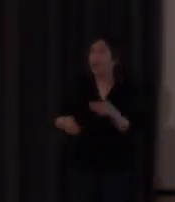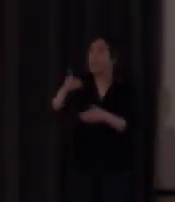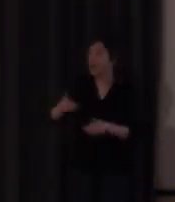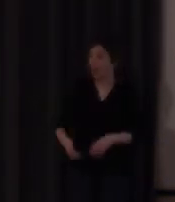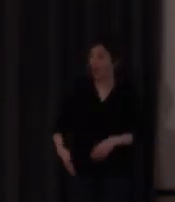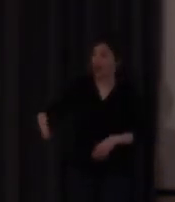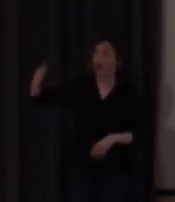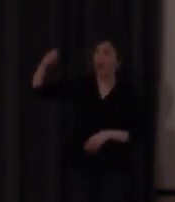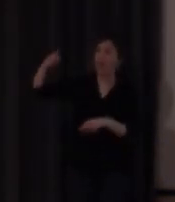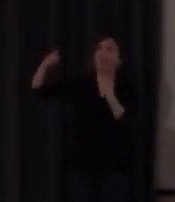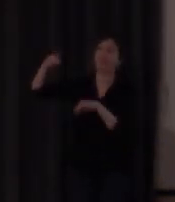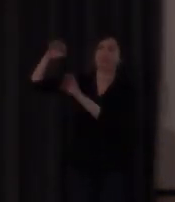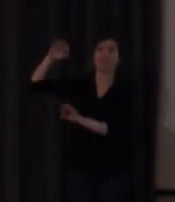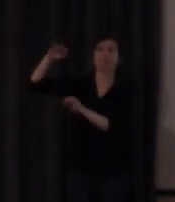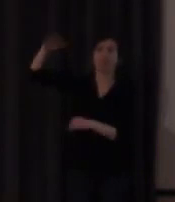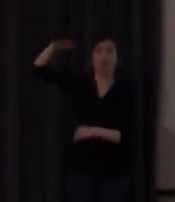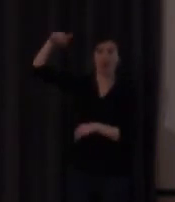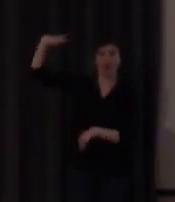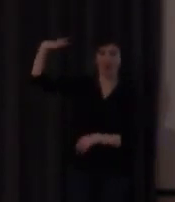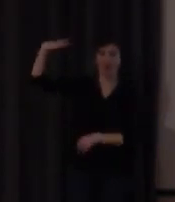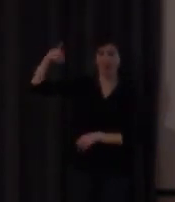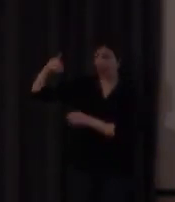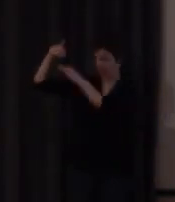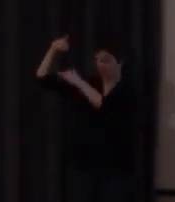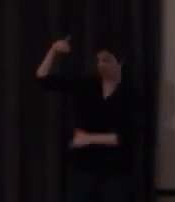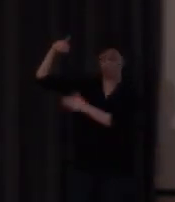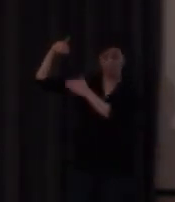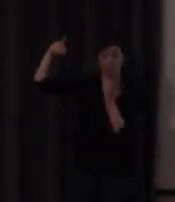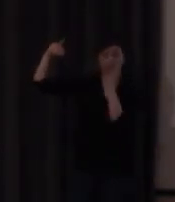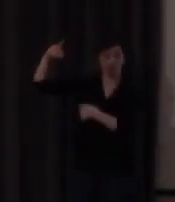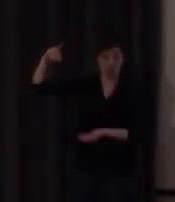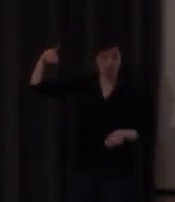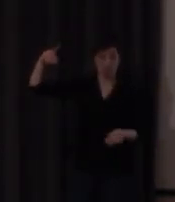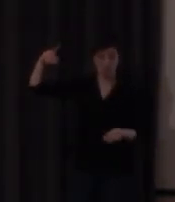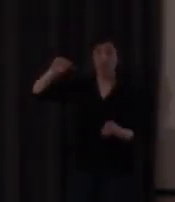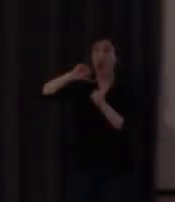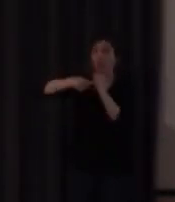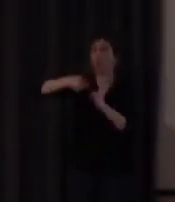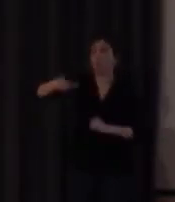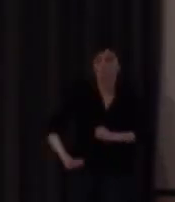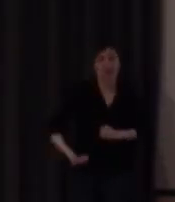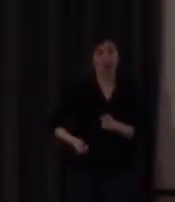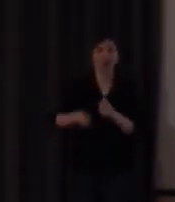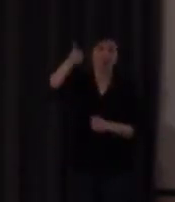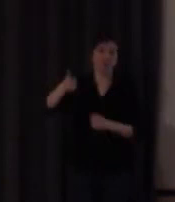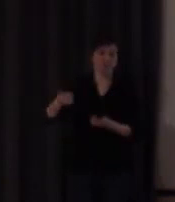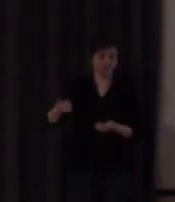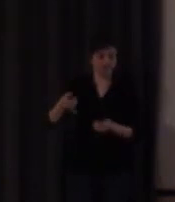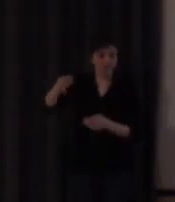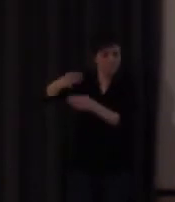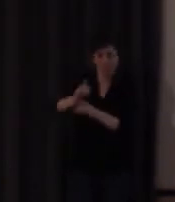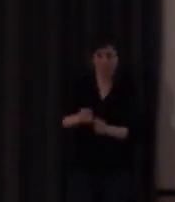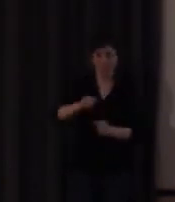pertinente ese lugar ¿de acuerdo? lo es más aún la configuración existen de hecho